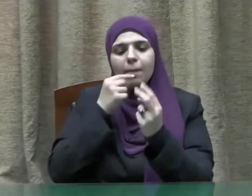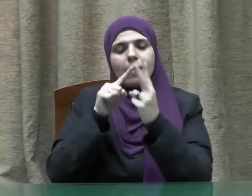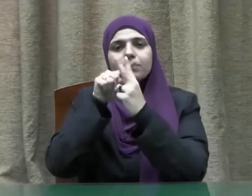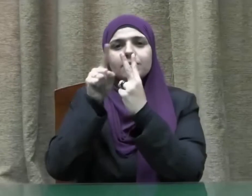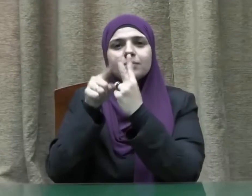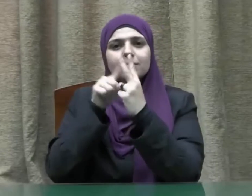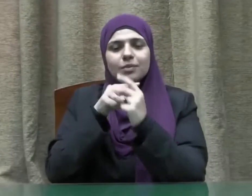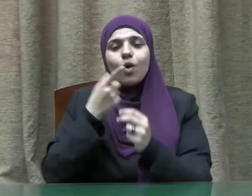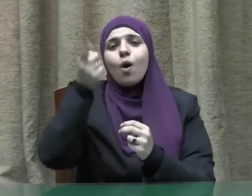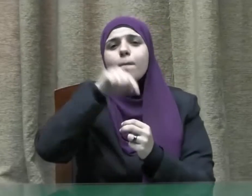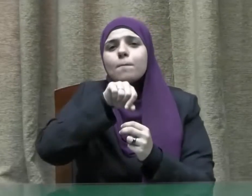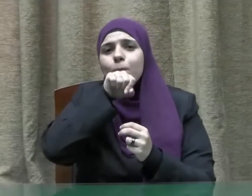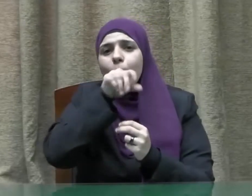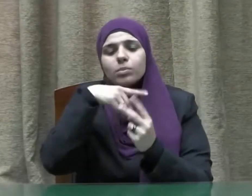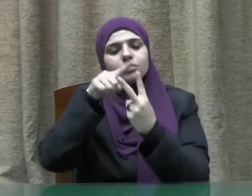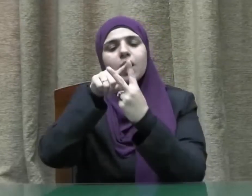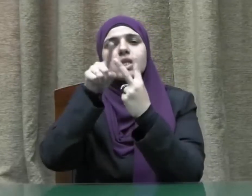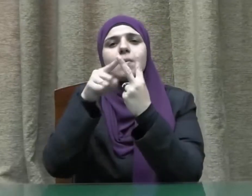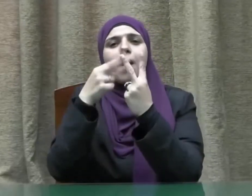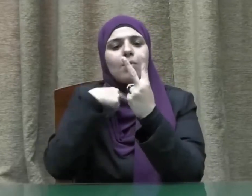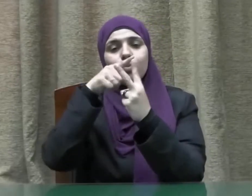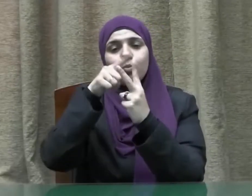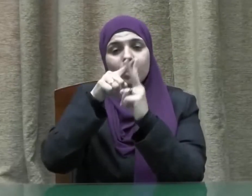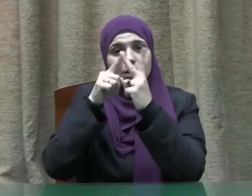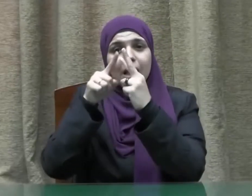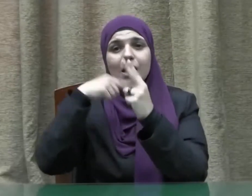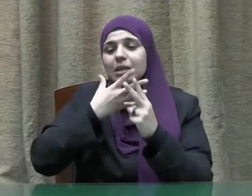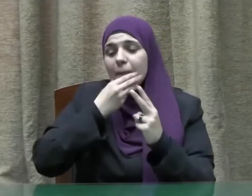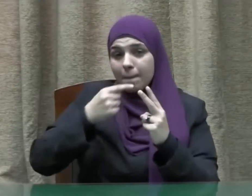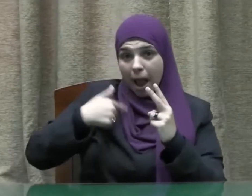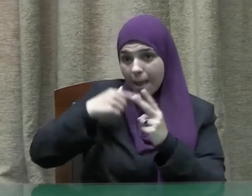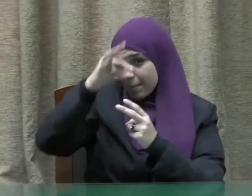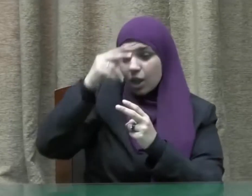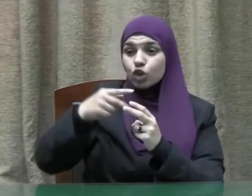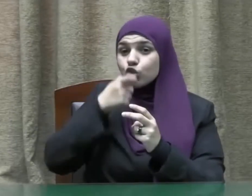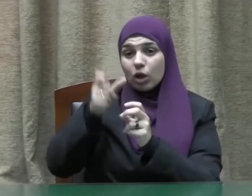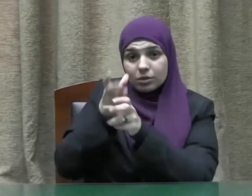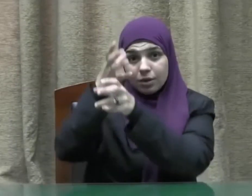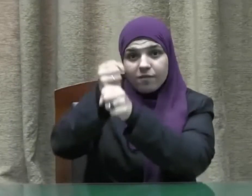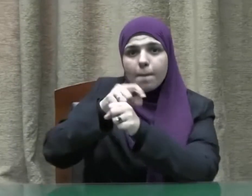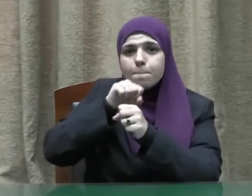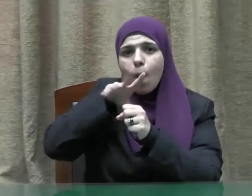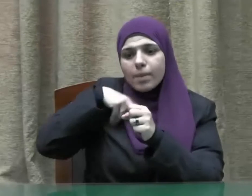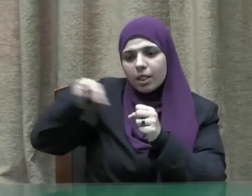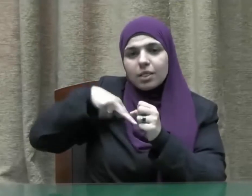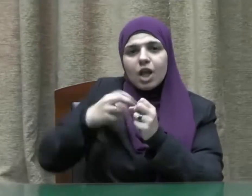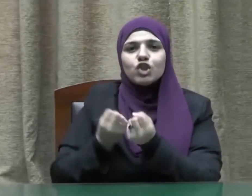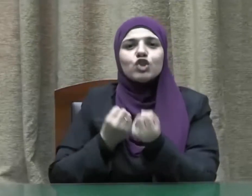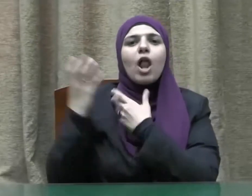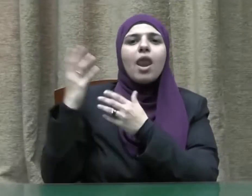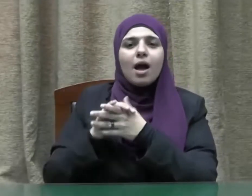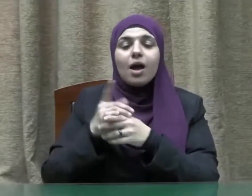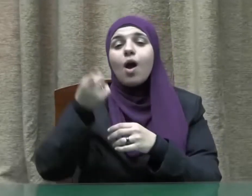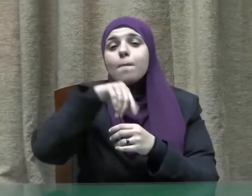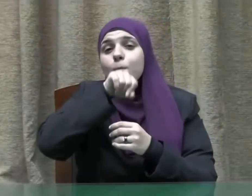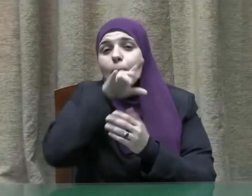كهاتين وقرن بين أصبعيه السبابة والوسطى وقال صلى الله عليه